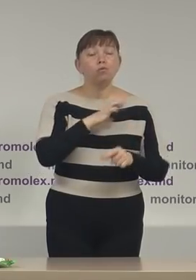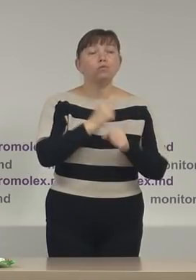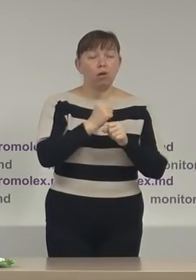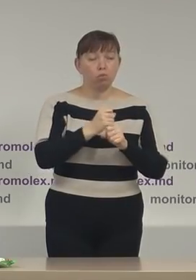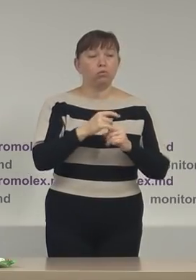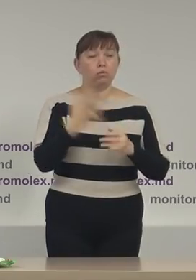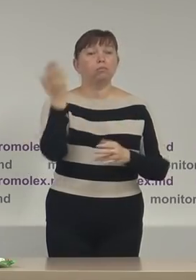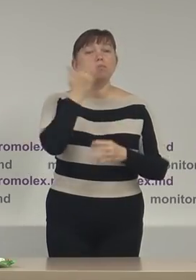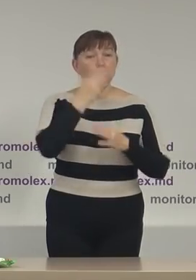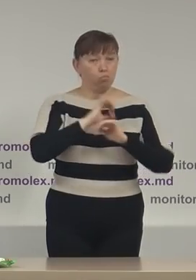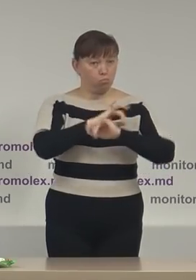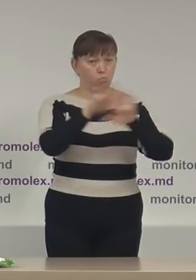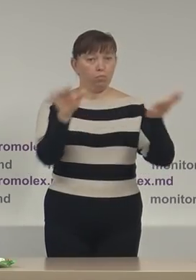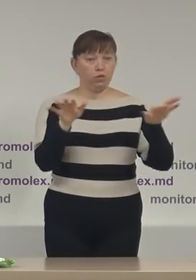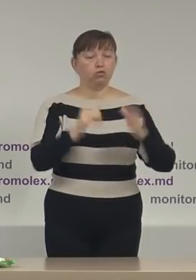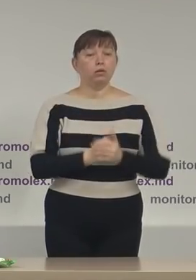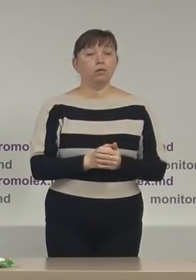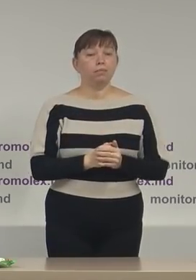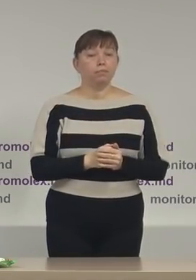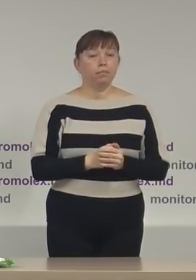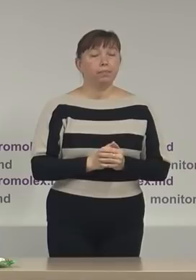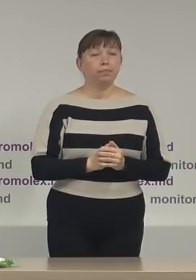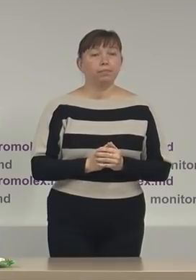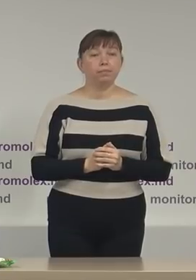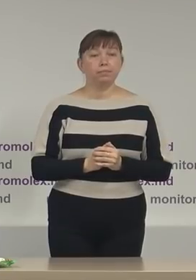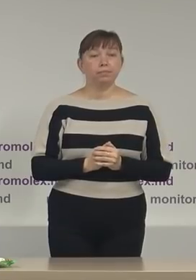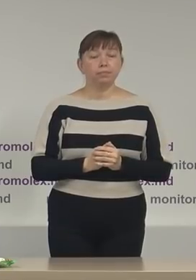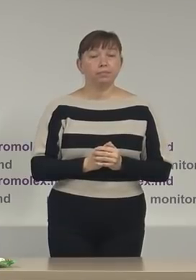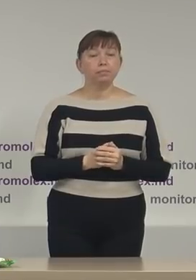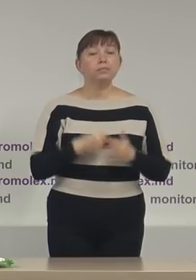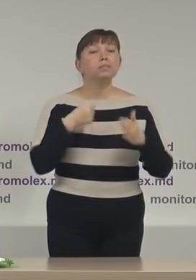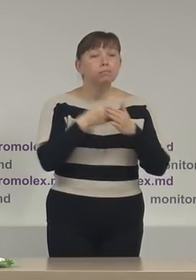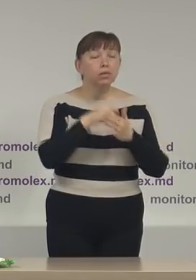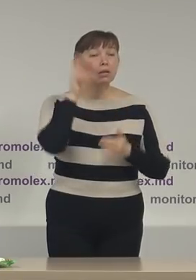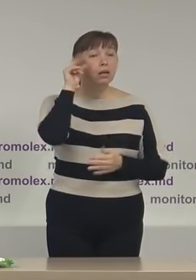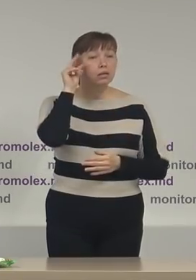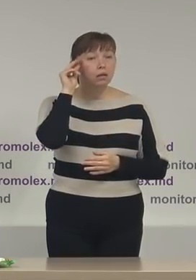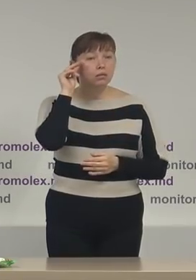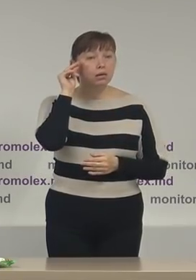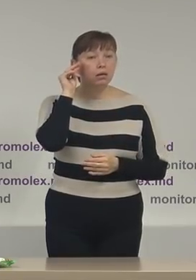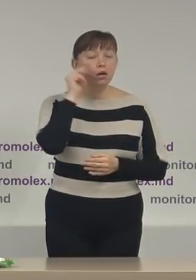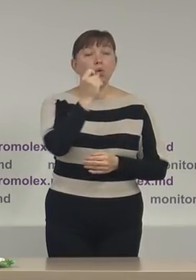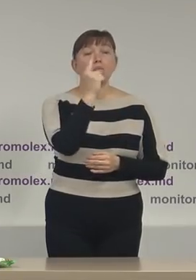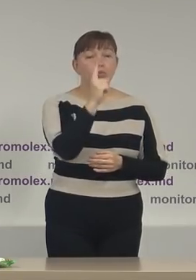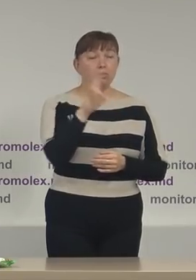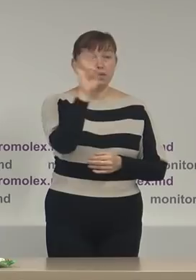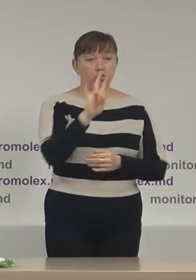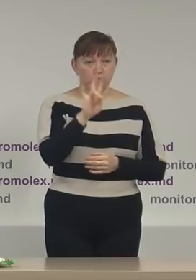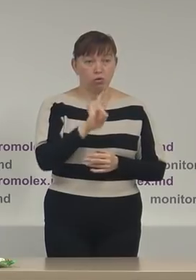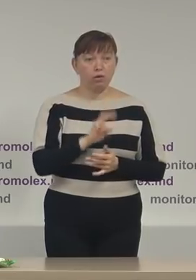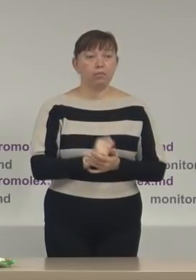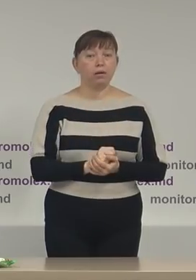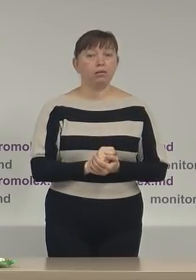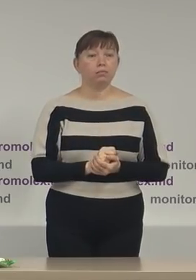publice în spațiu public deci până la data de 11 noiembrie